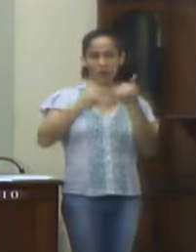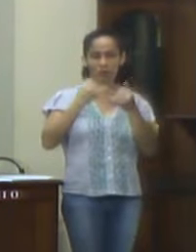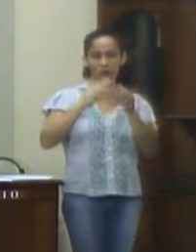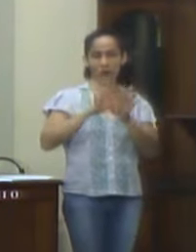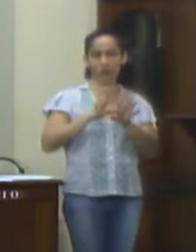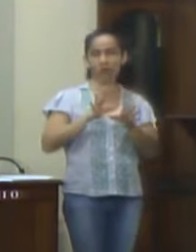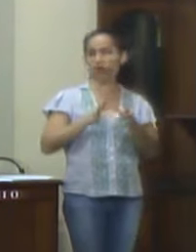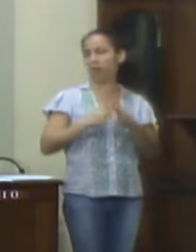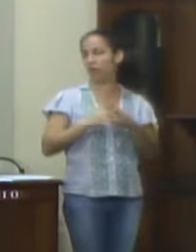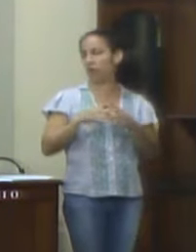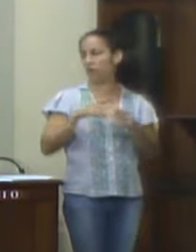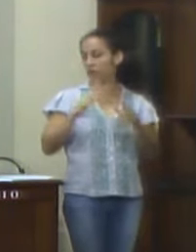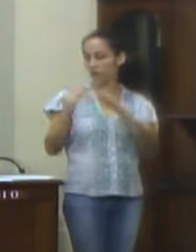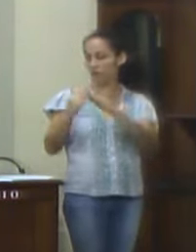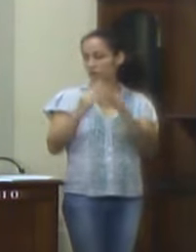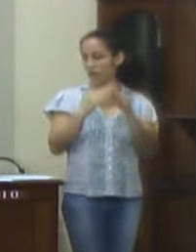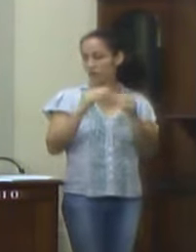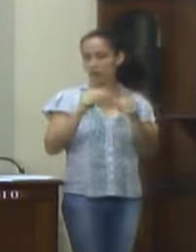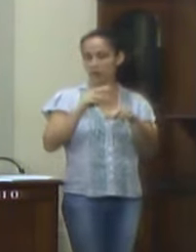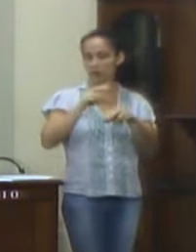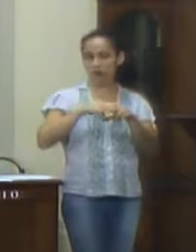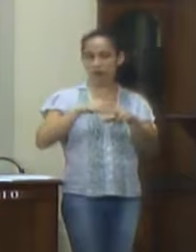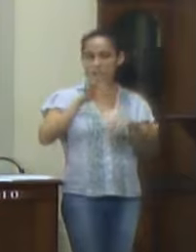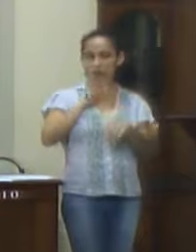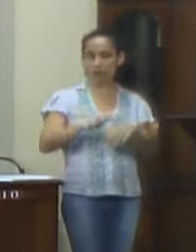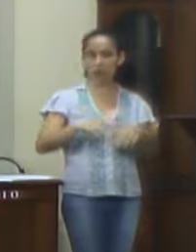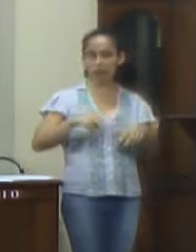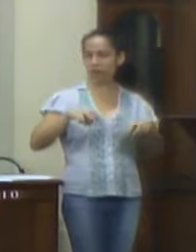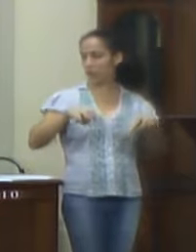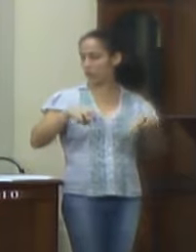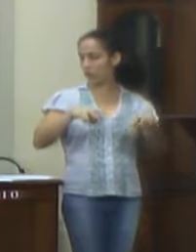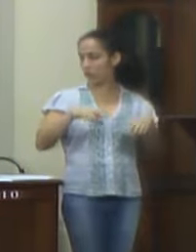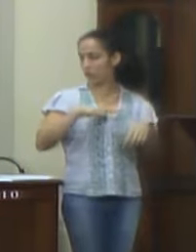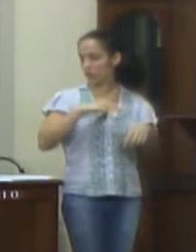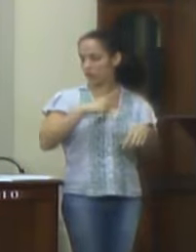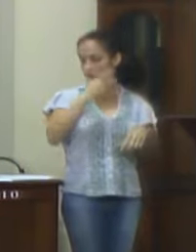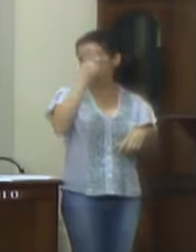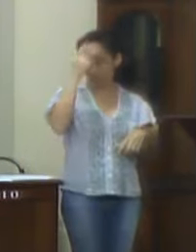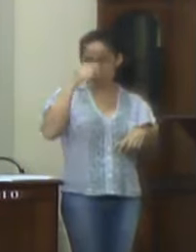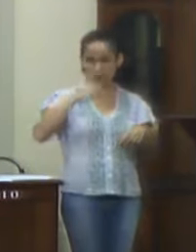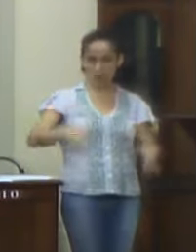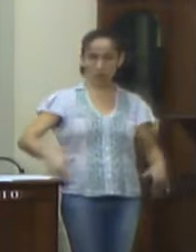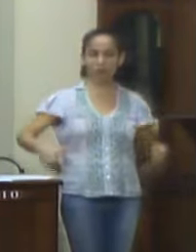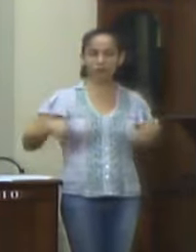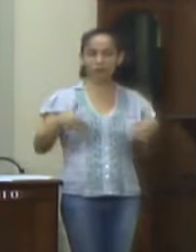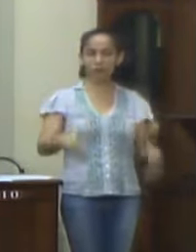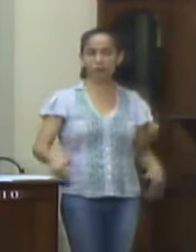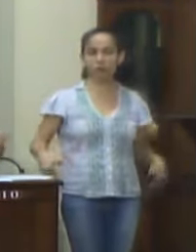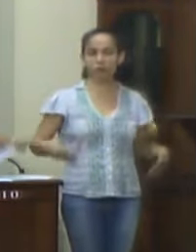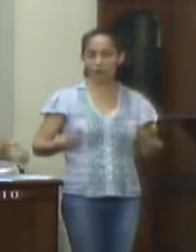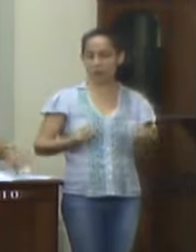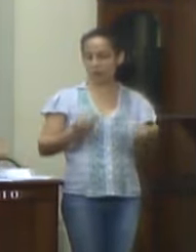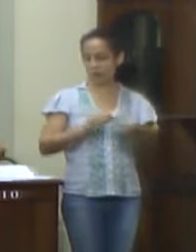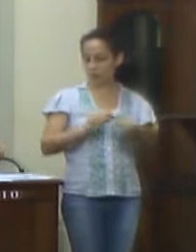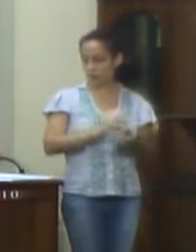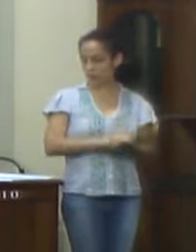tarde em suas portas conversando, inclusive uma cadeirante que não teria a menor chance de defesa.